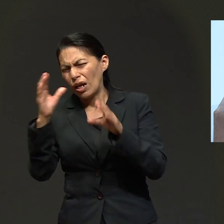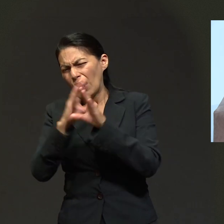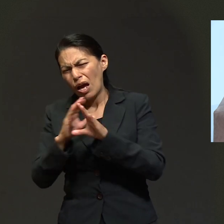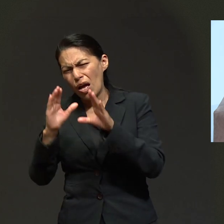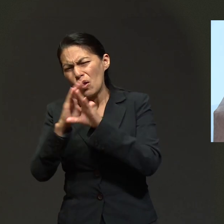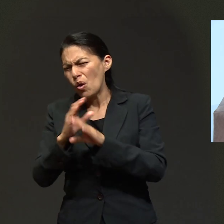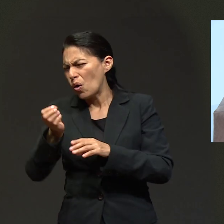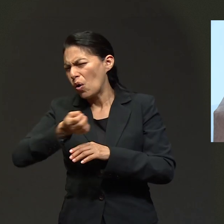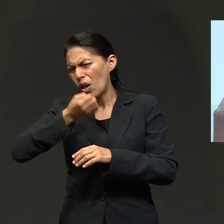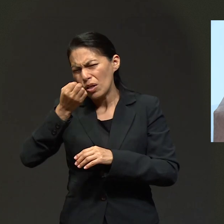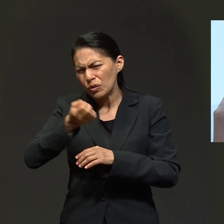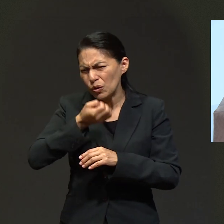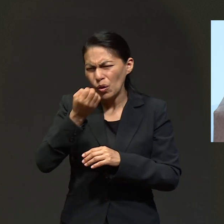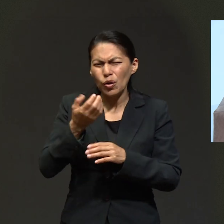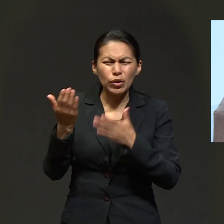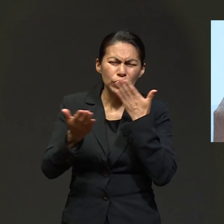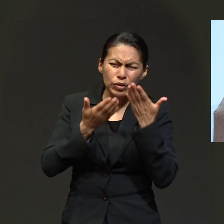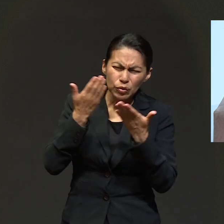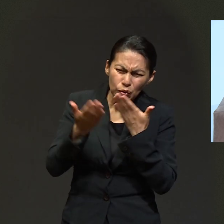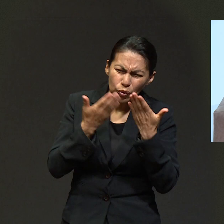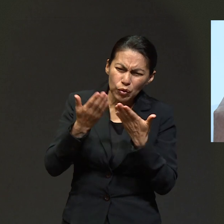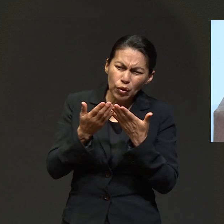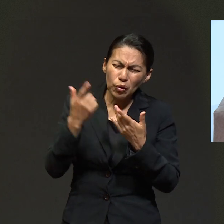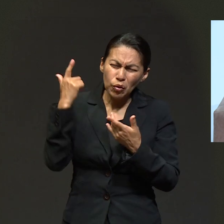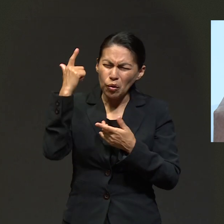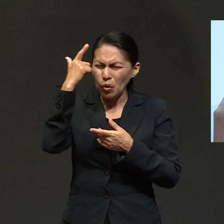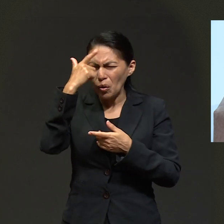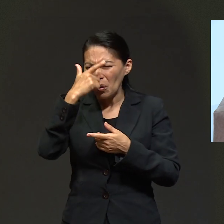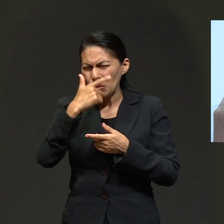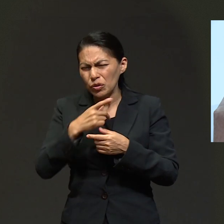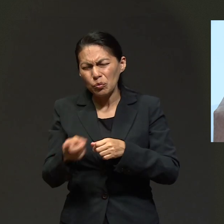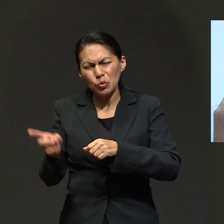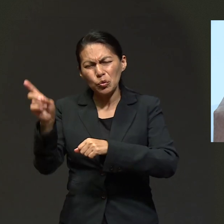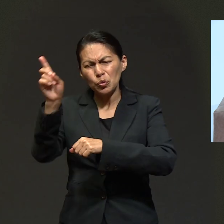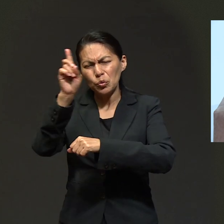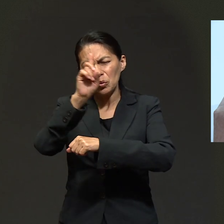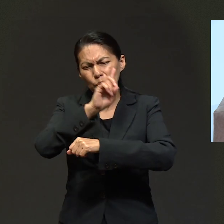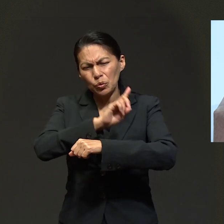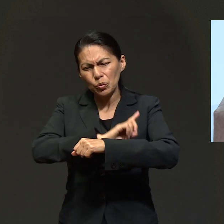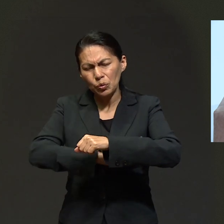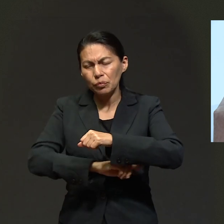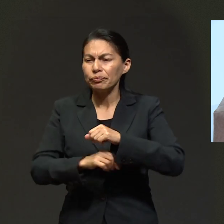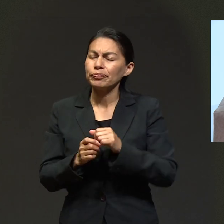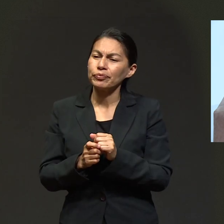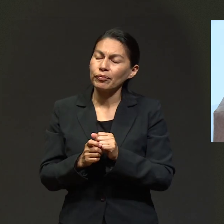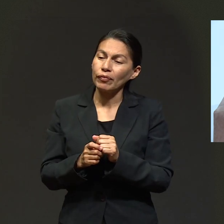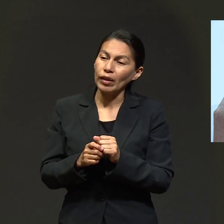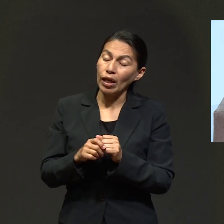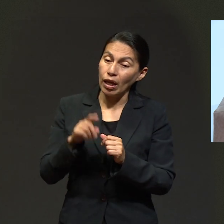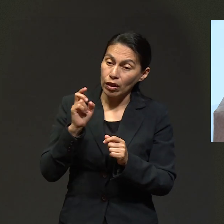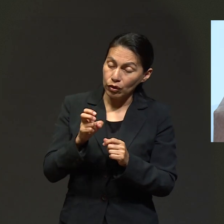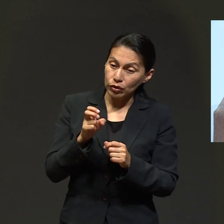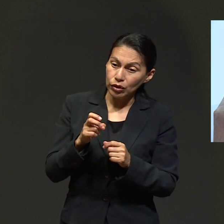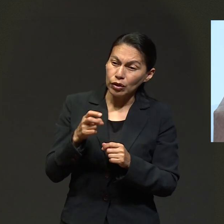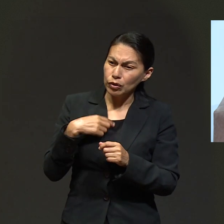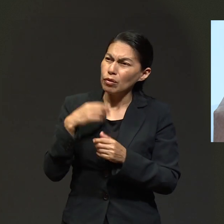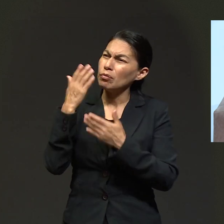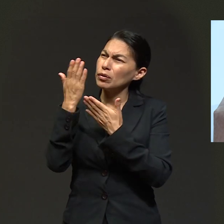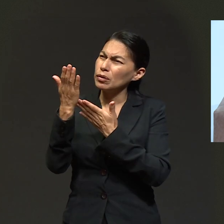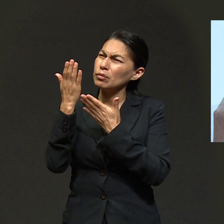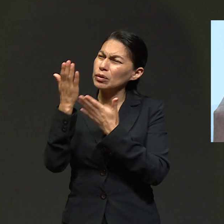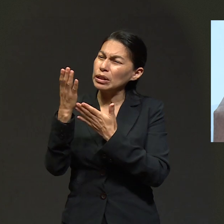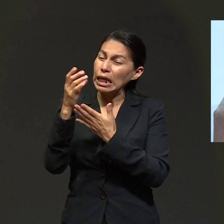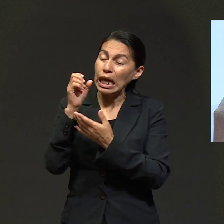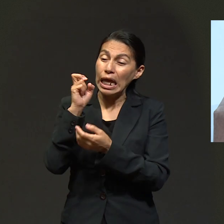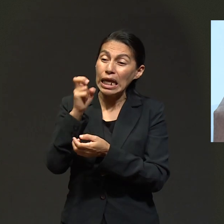una vigilia, y cuando termina la vigilia, llegamos a casa, yo hice ciertas peticiones que en ese mismo domingo